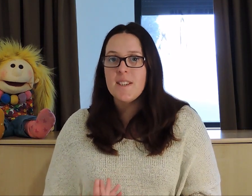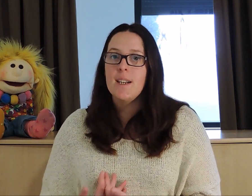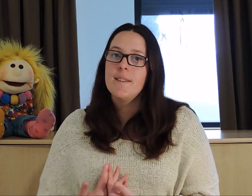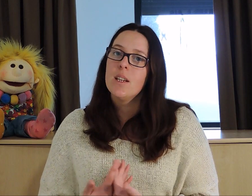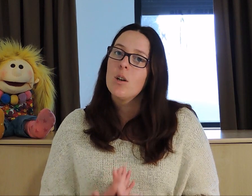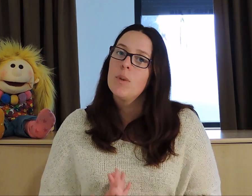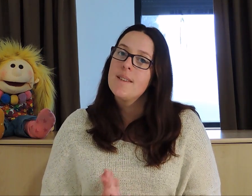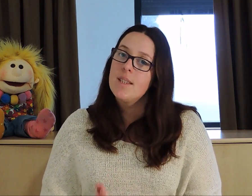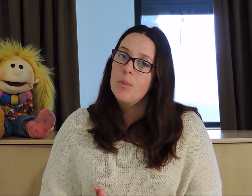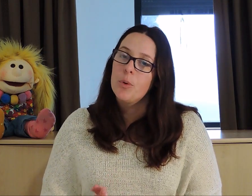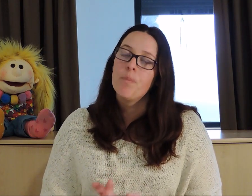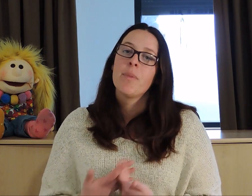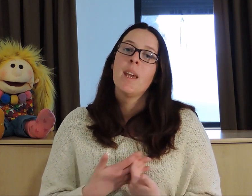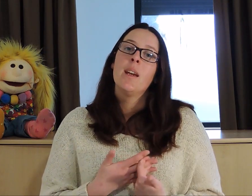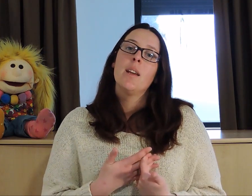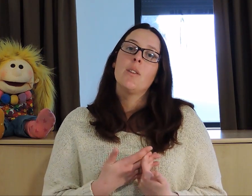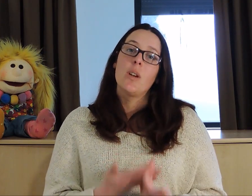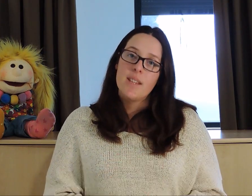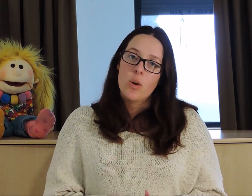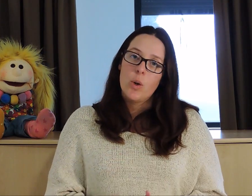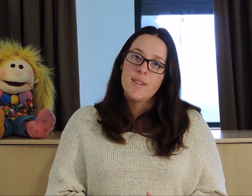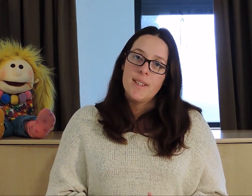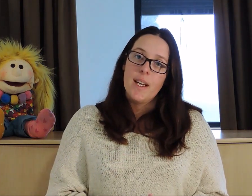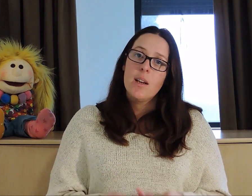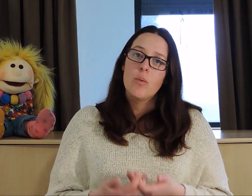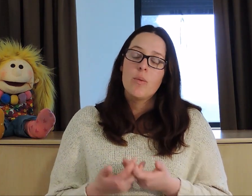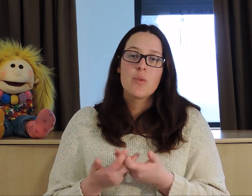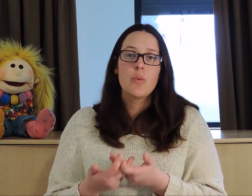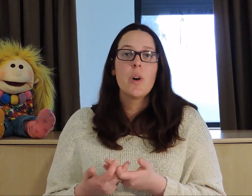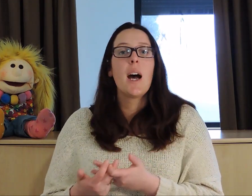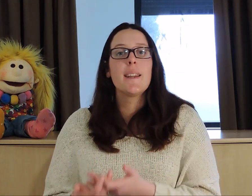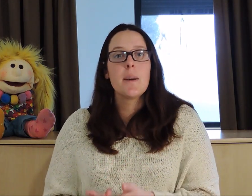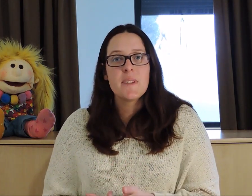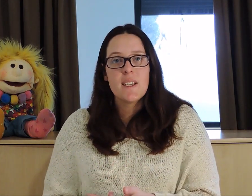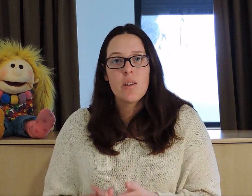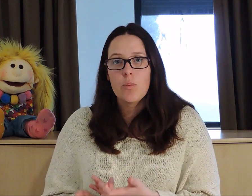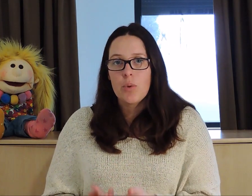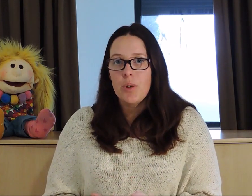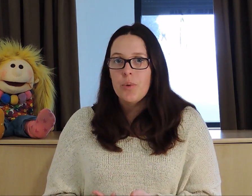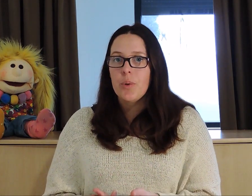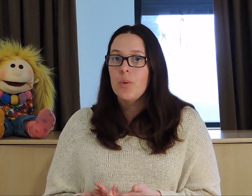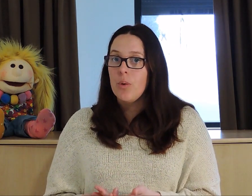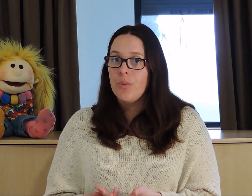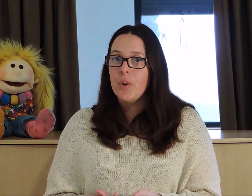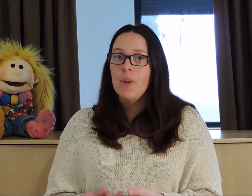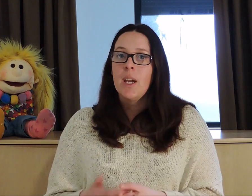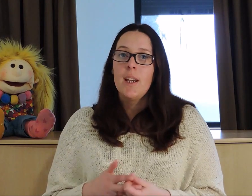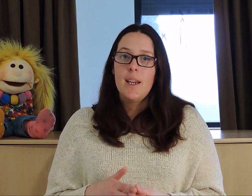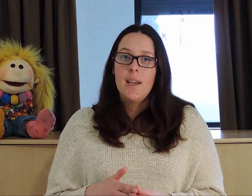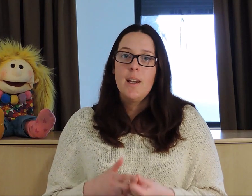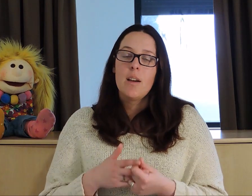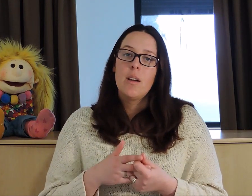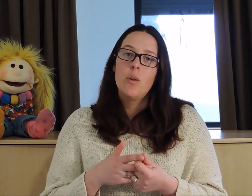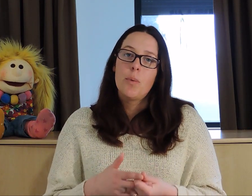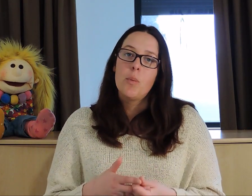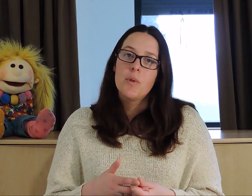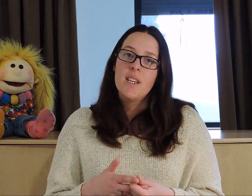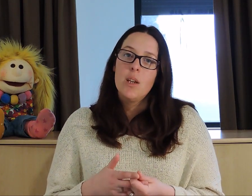spécialisés comme les IME. Dans les écoles ordinaires, on va souvent adapter l'emploi du temps de l'enfant et lui proposer